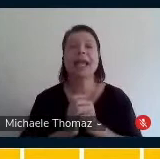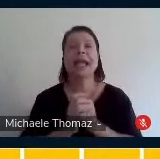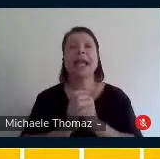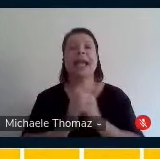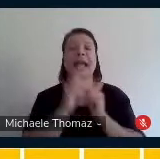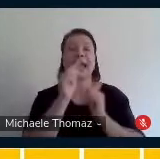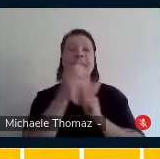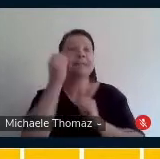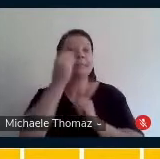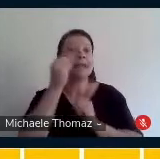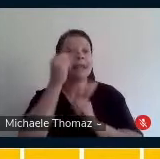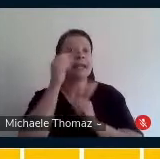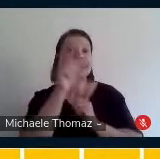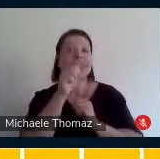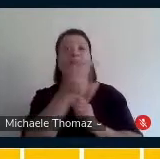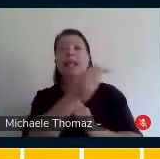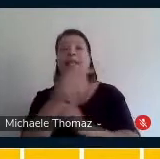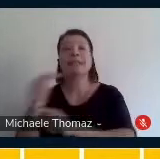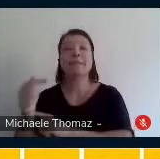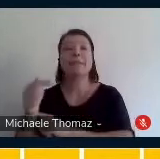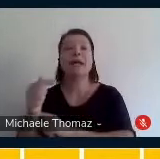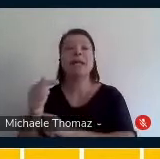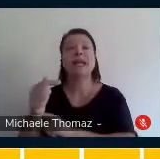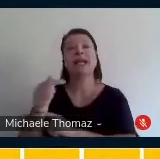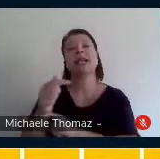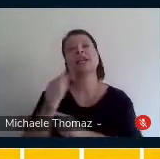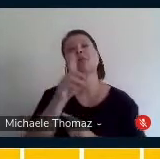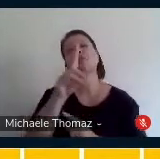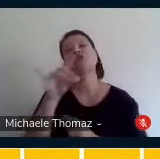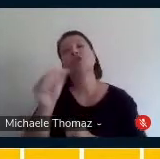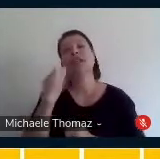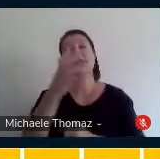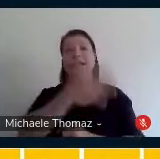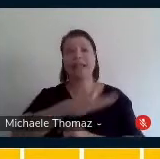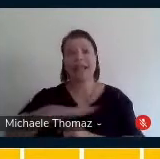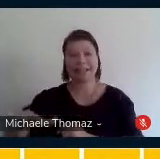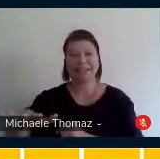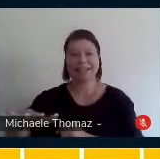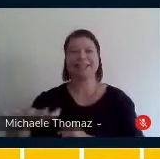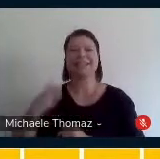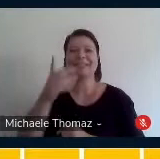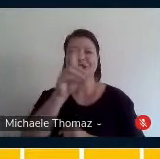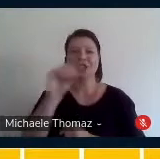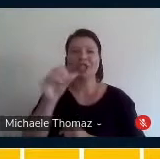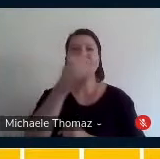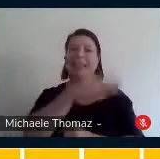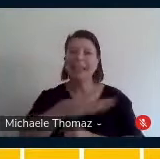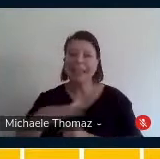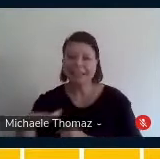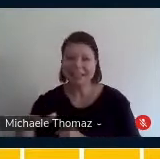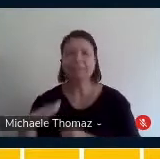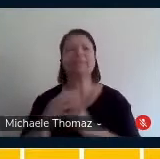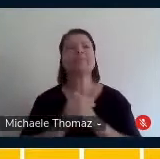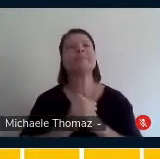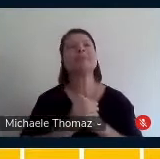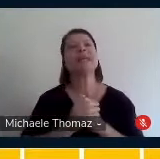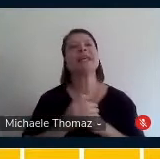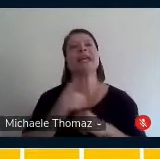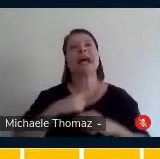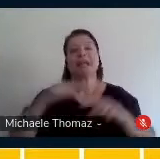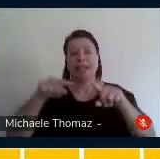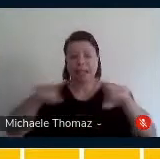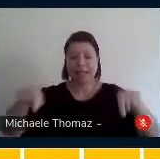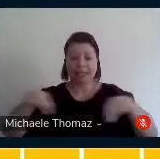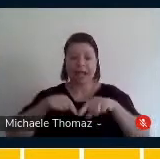é uma semana de comemoração na escola e culmina numa festa na sala de aula. Aí a professora falou assim,